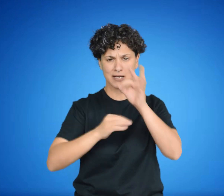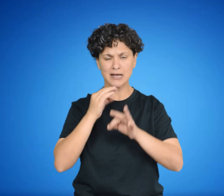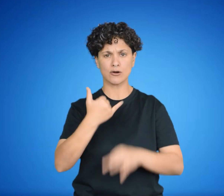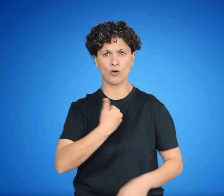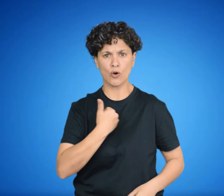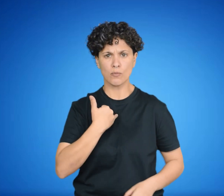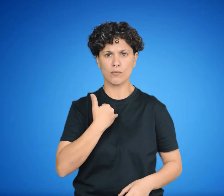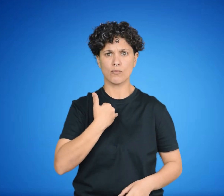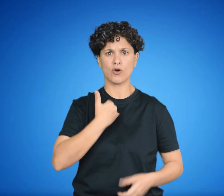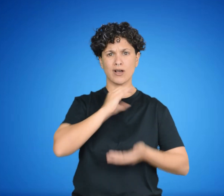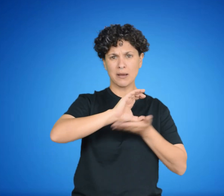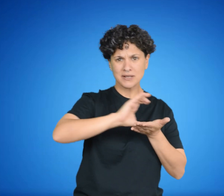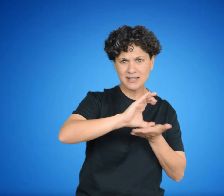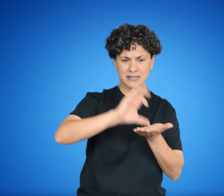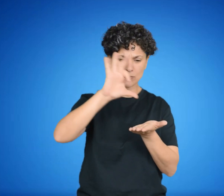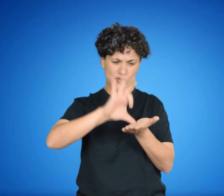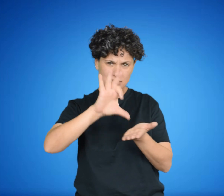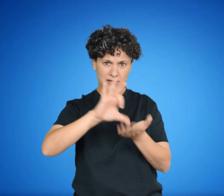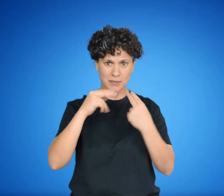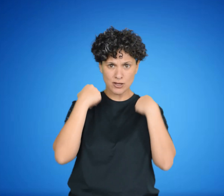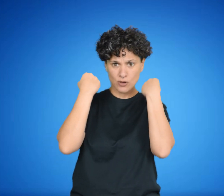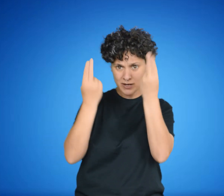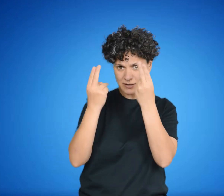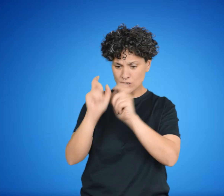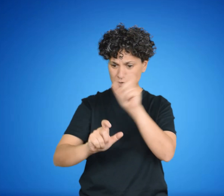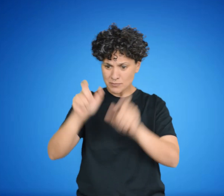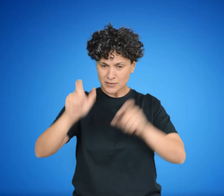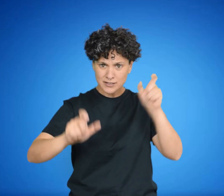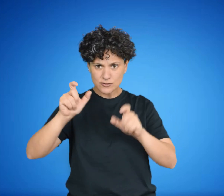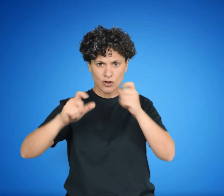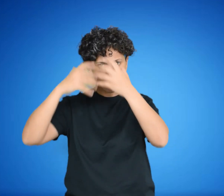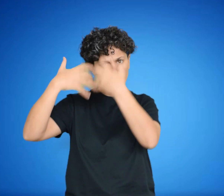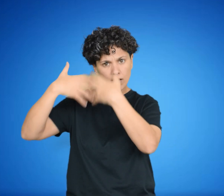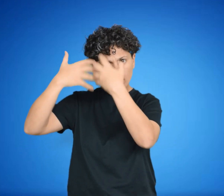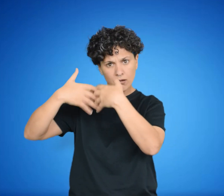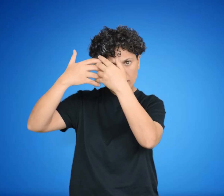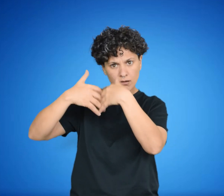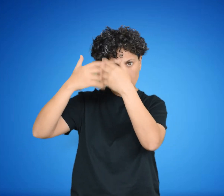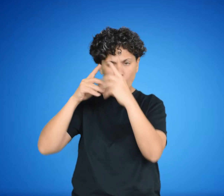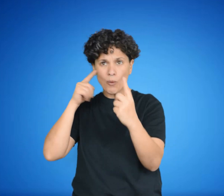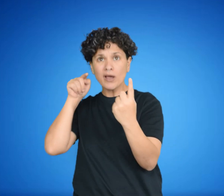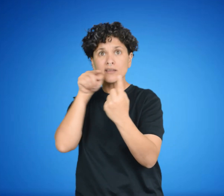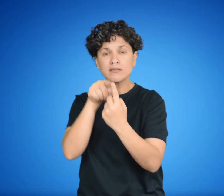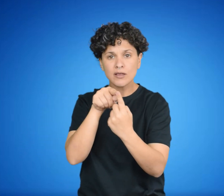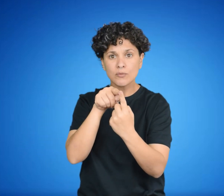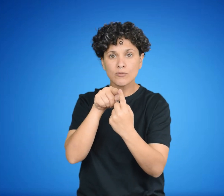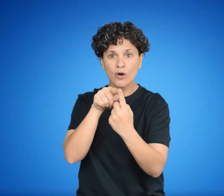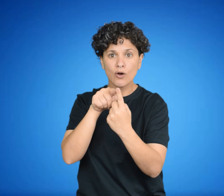Este concepto es propuesto por el marxismo para explicar las formas de dominación mental que el sistema capitalista